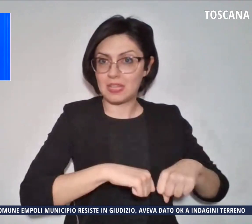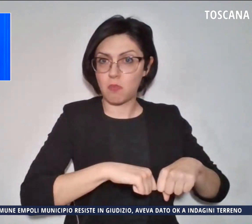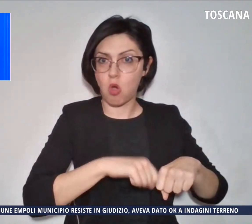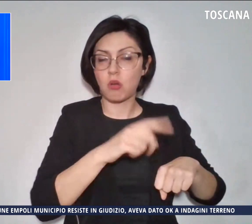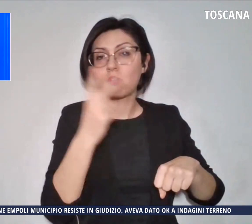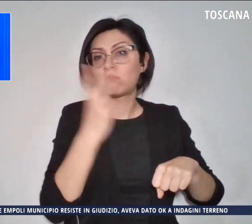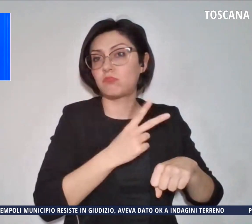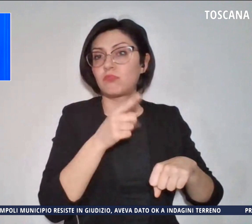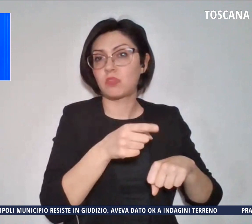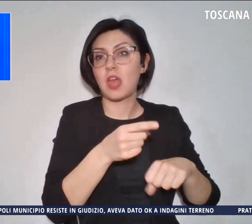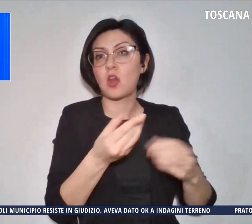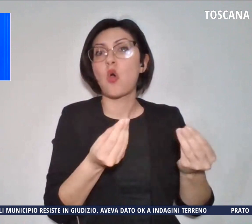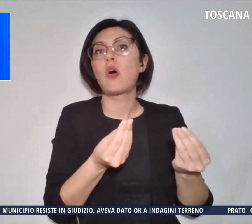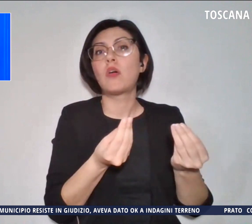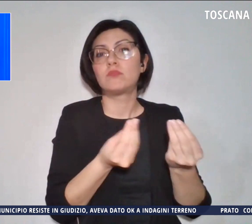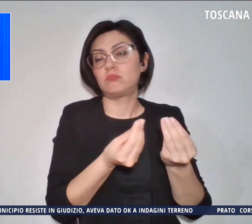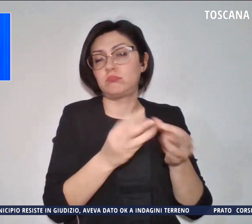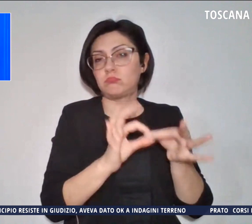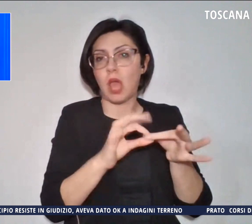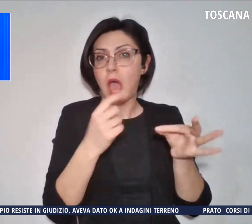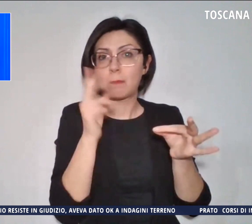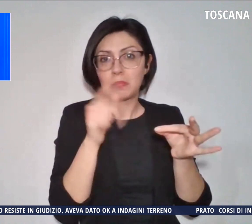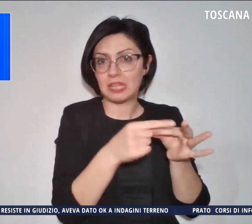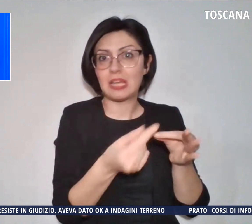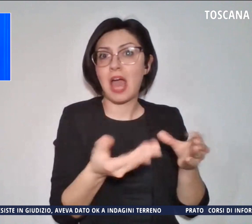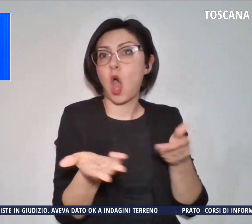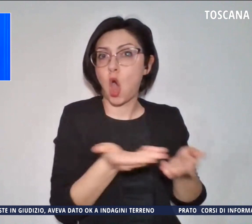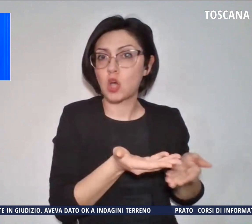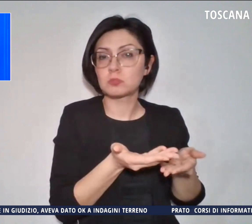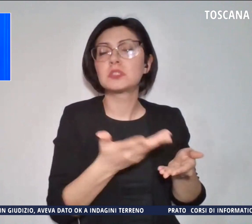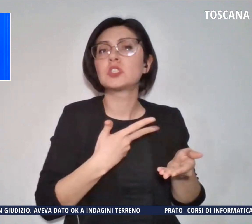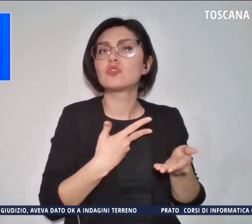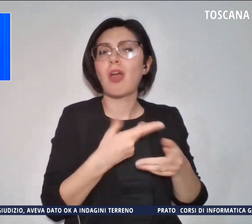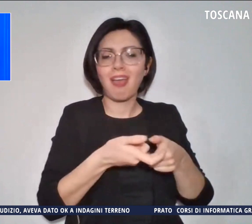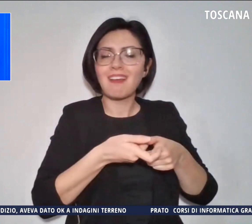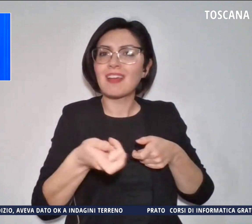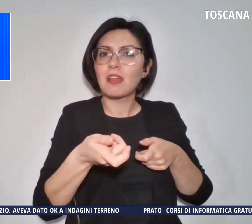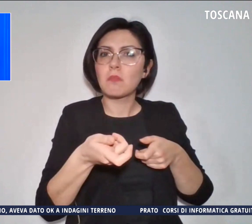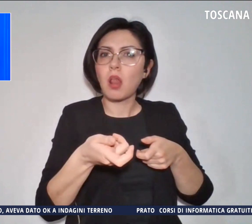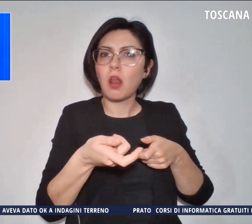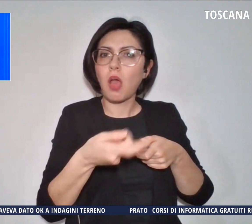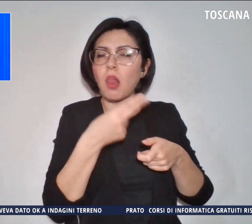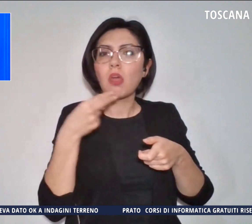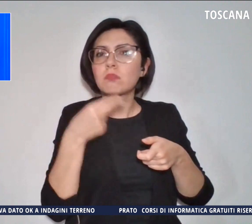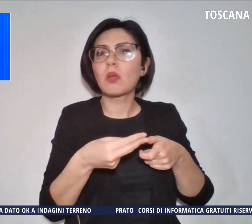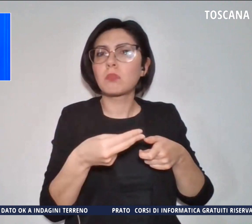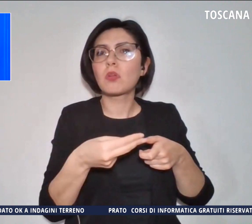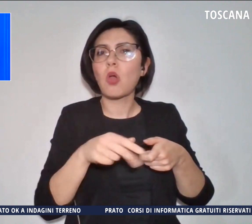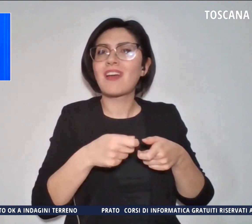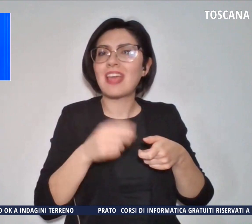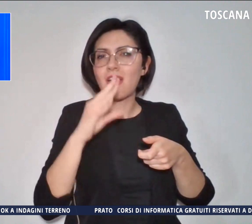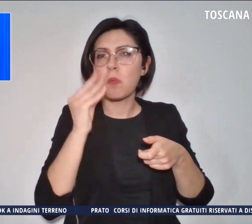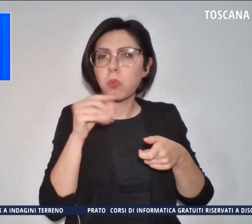connazionale, trovati e sequestrati Grimaldelli, le cosiddette chiavi bulgare e